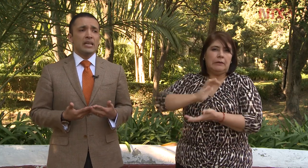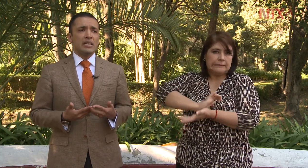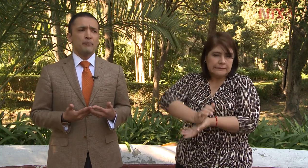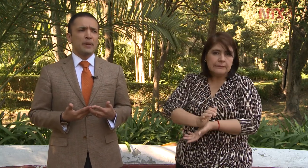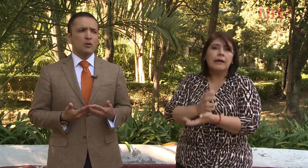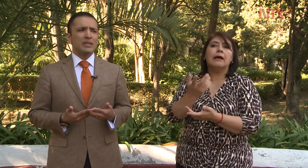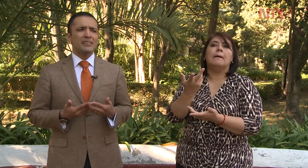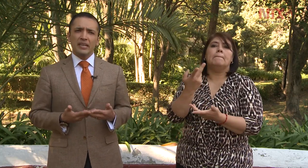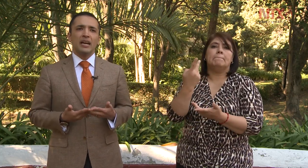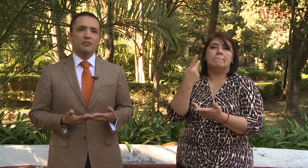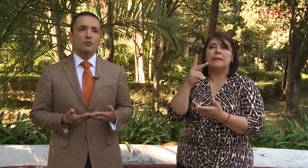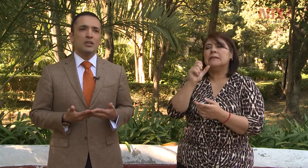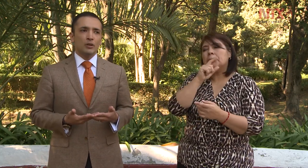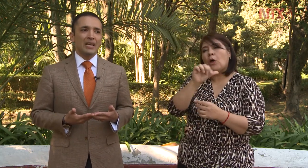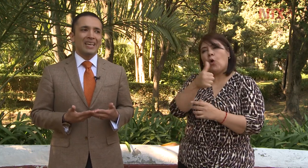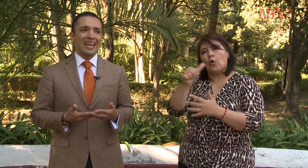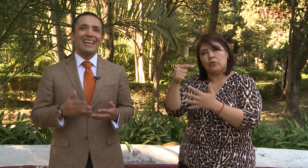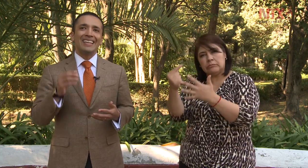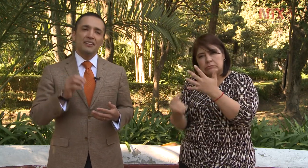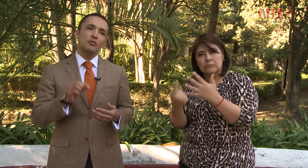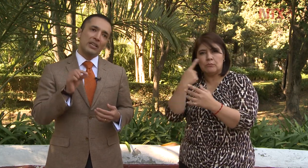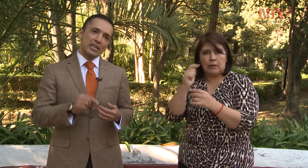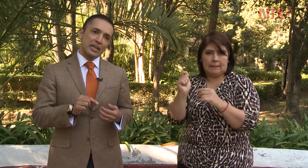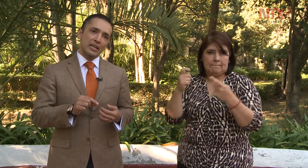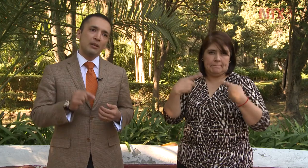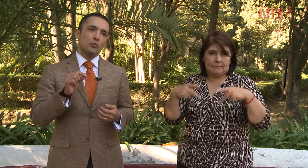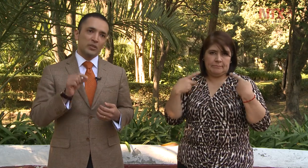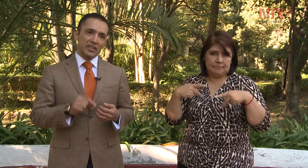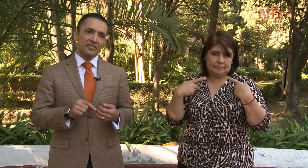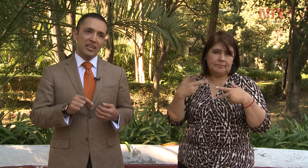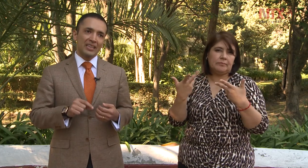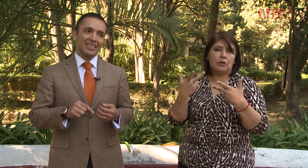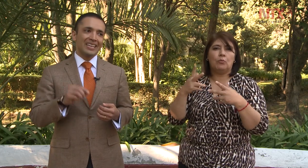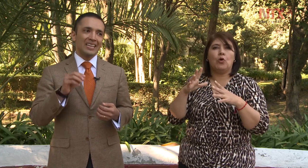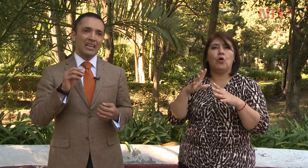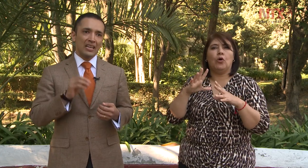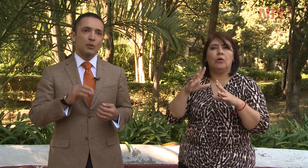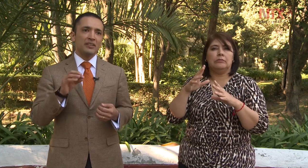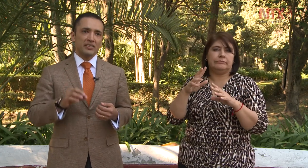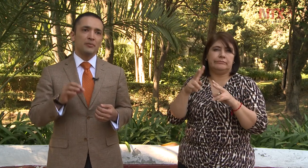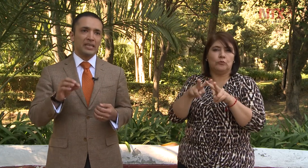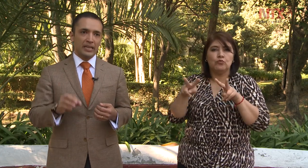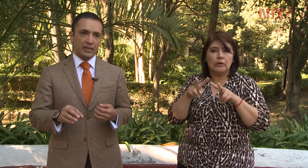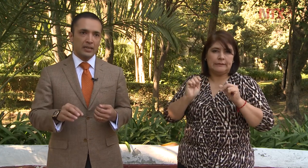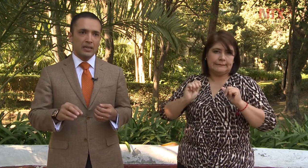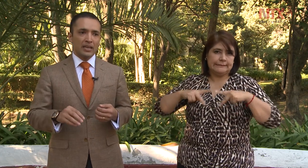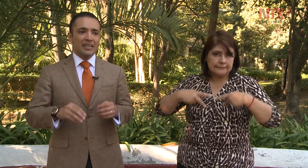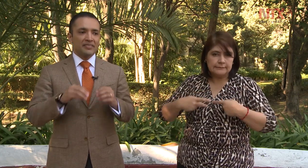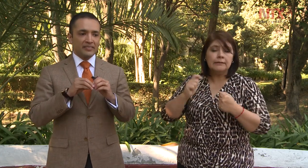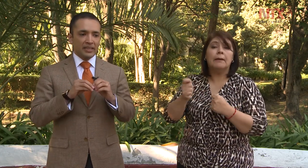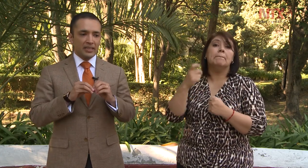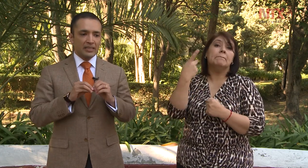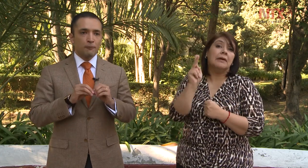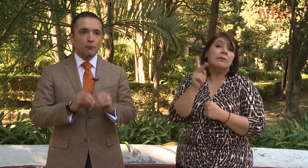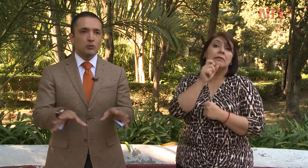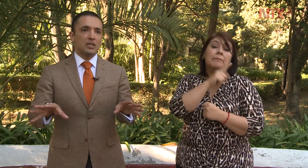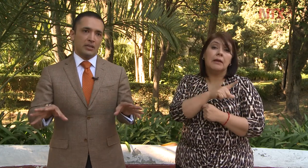Pero en este caso creo que en eso radica la importancia de que la lengua de señas mexicana se difunda